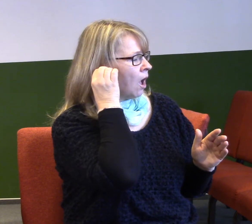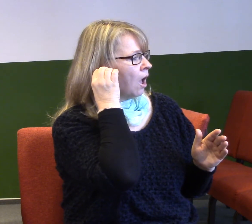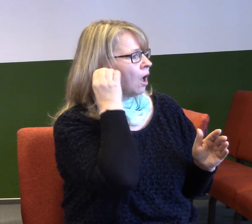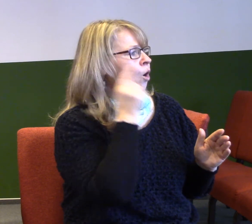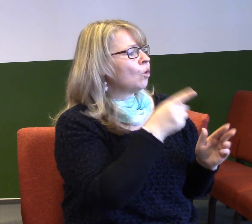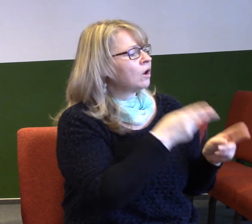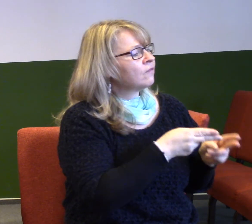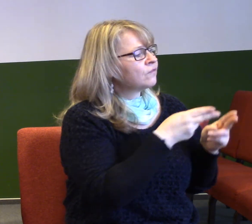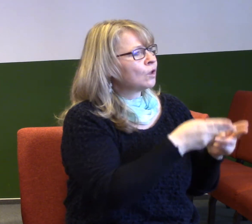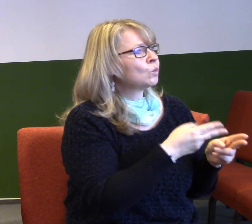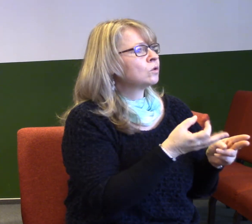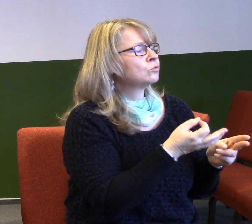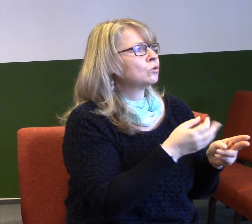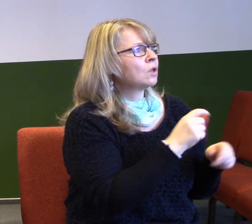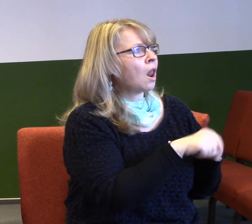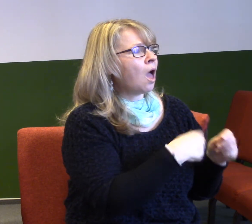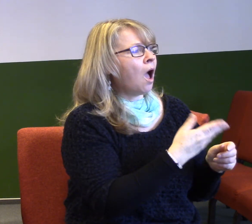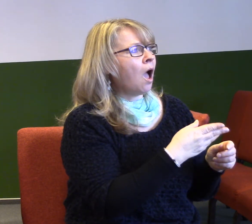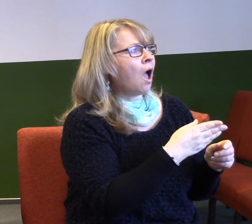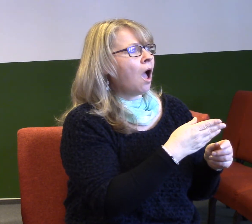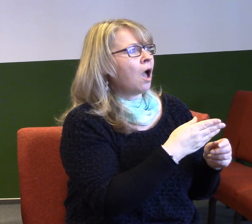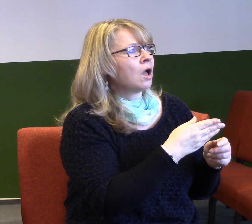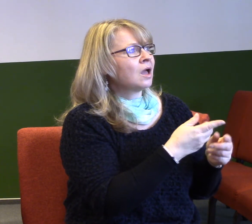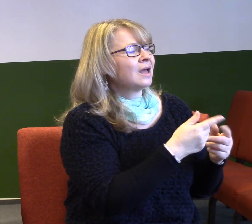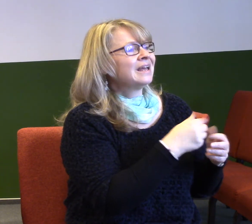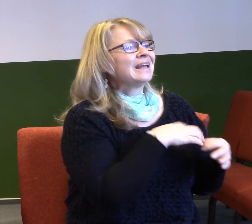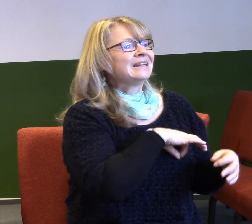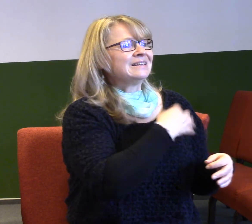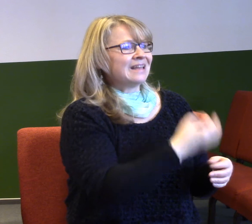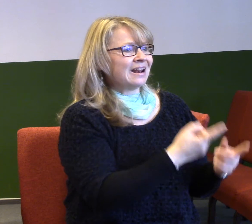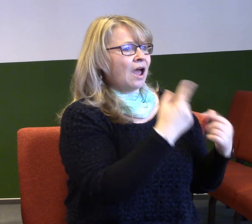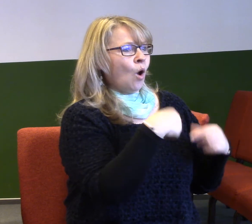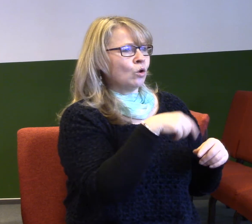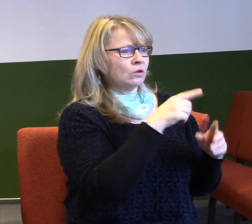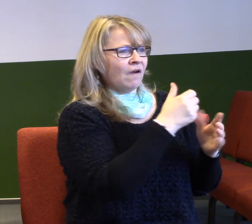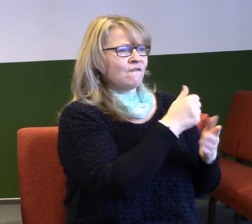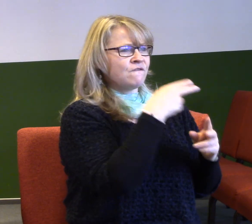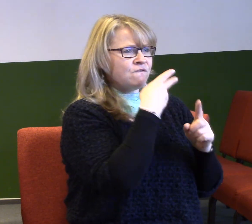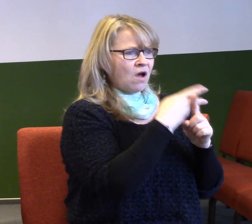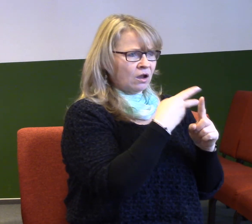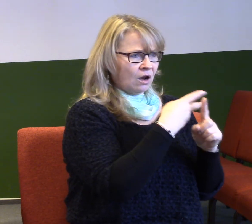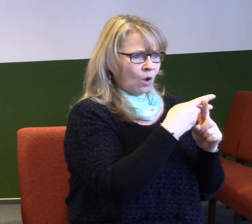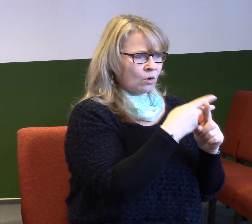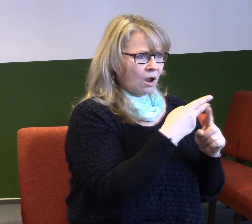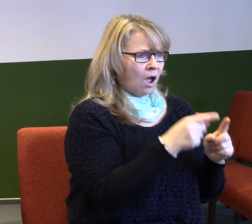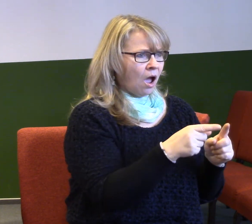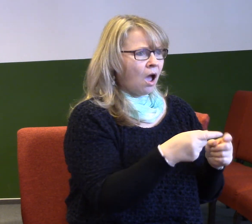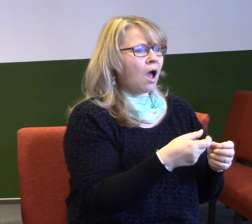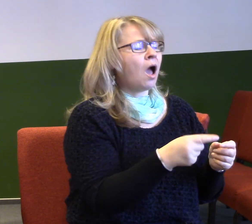o to, aby faránová dcera se postarala o Mojžíše. Ona ho vypustila v tom košíku, pak to hlídala